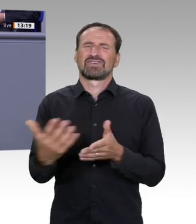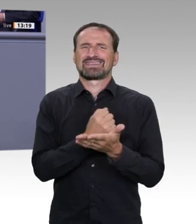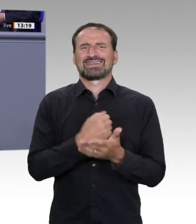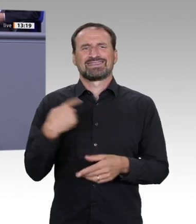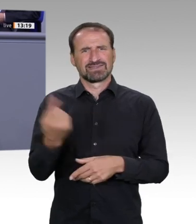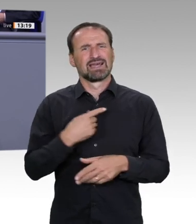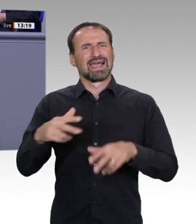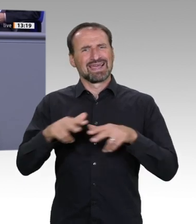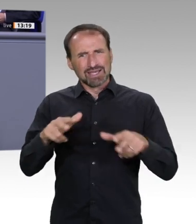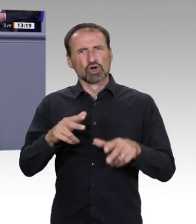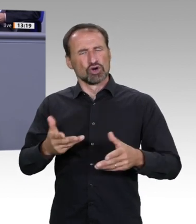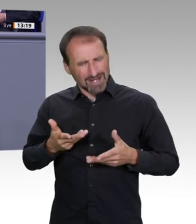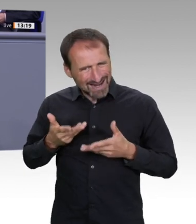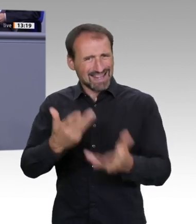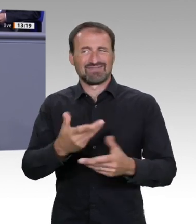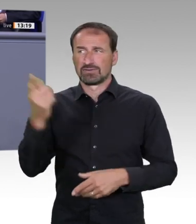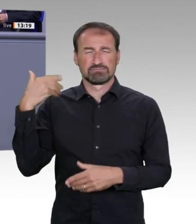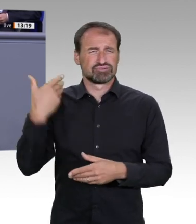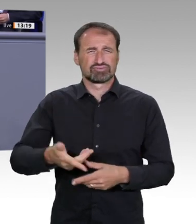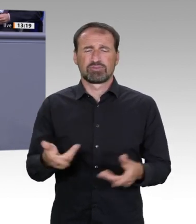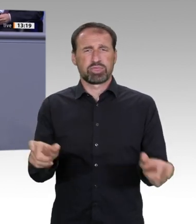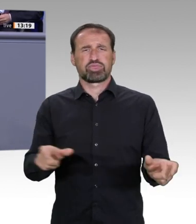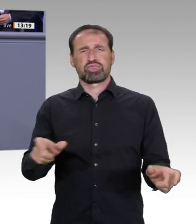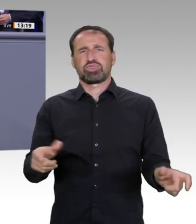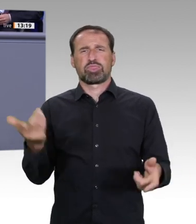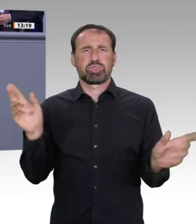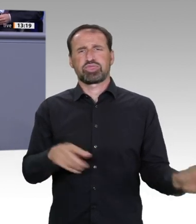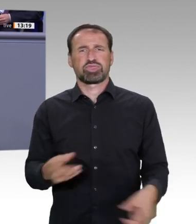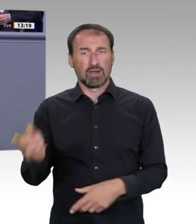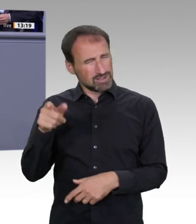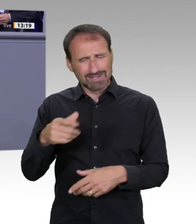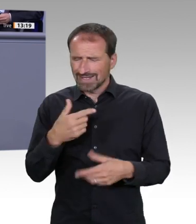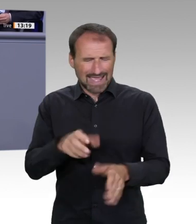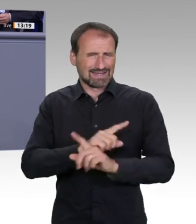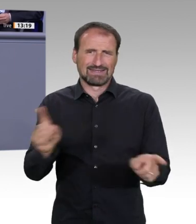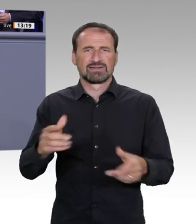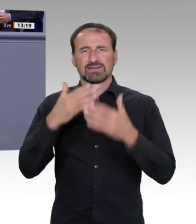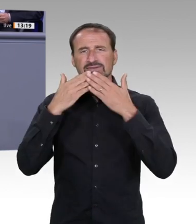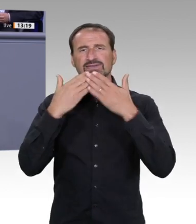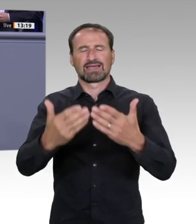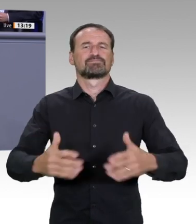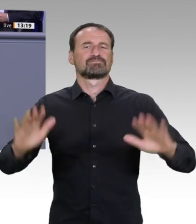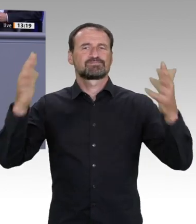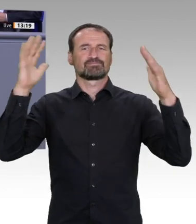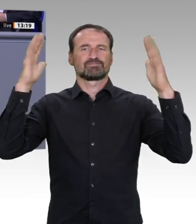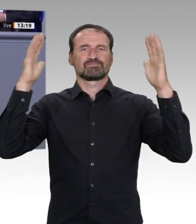flexibler, noch einfacher machen. Wir wollen damit all diejenigen stärken, die auf Partnerschaftlichkeit und